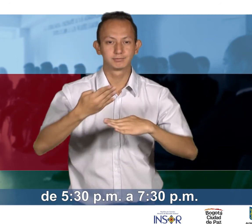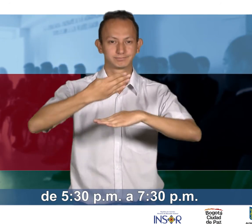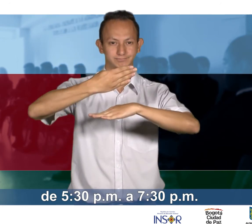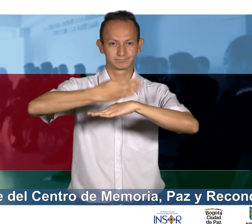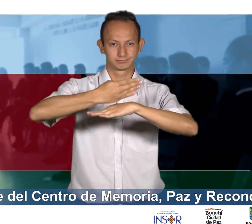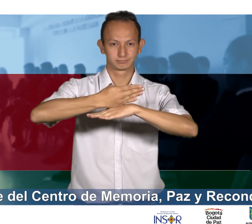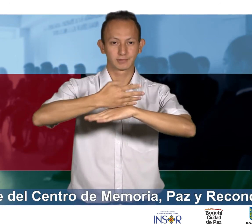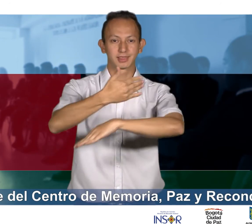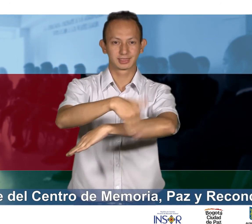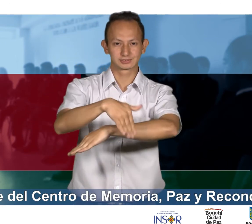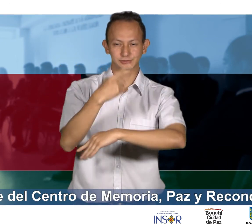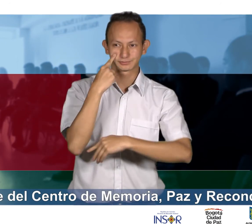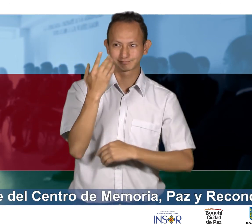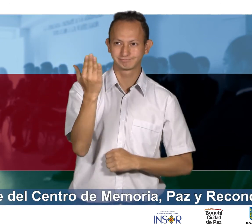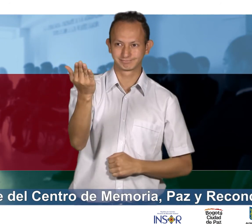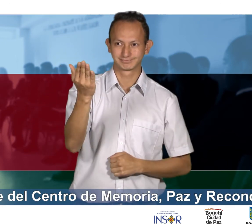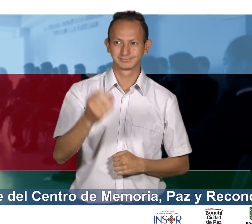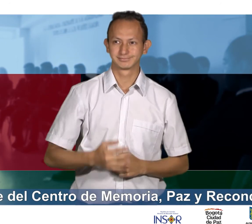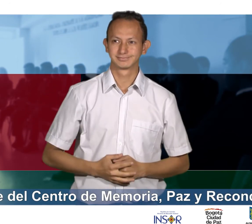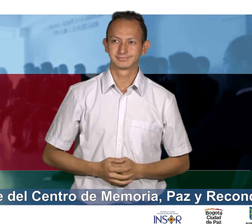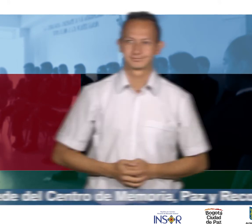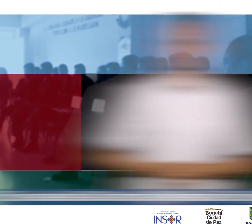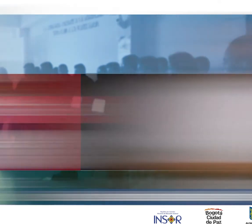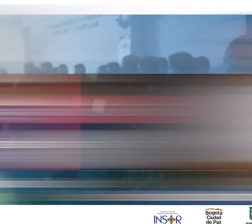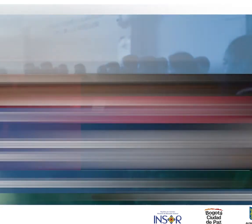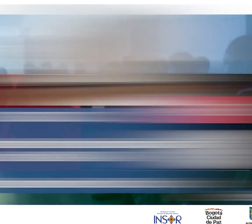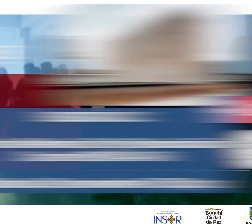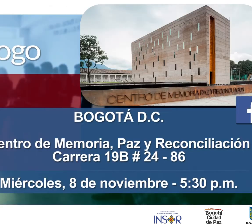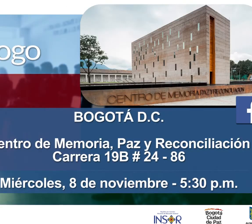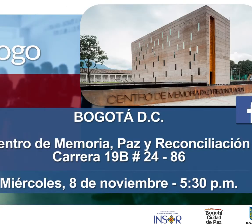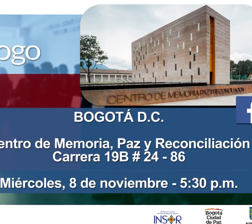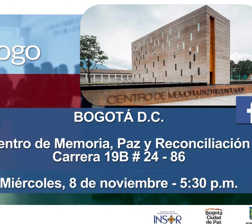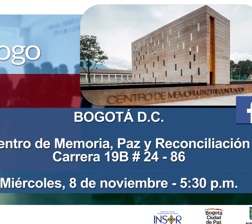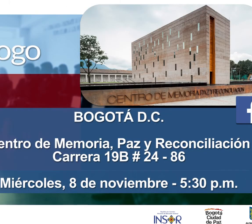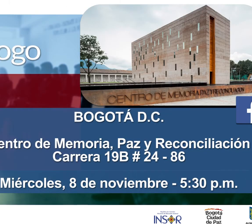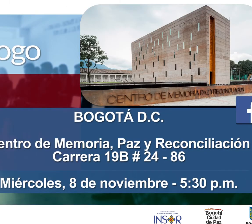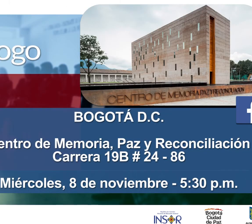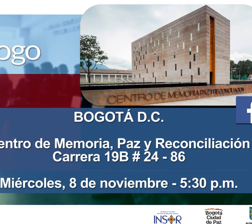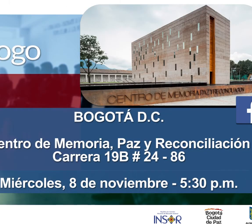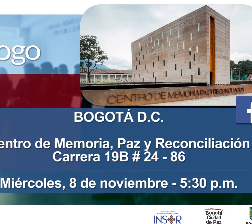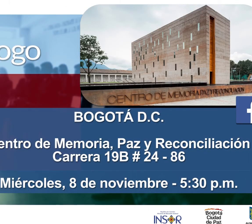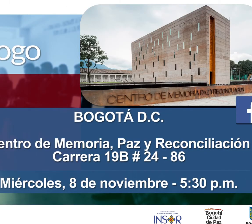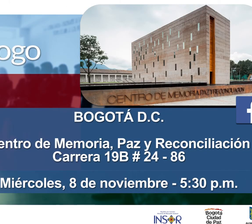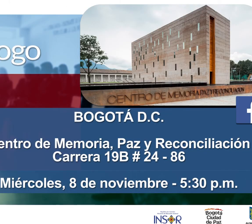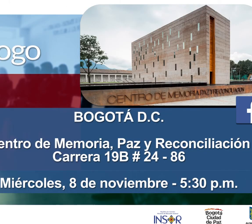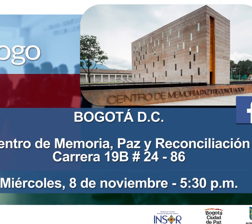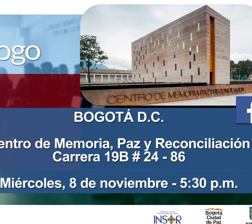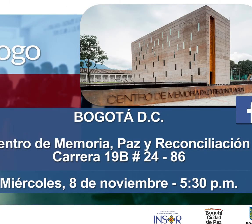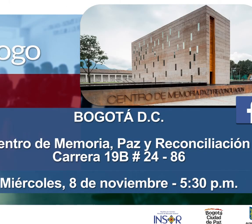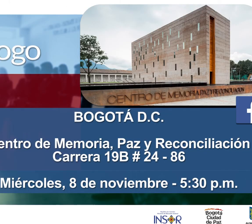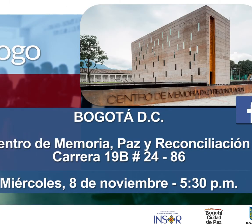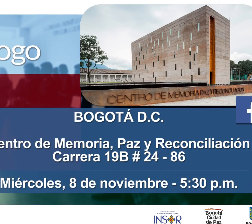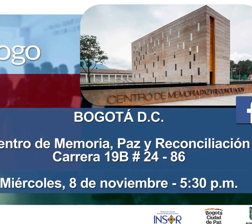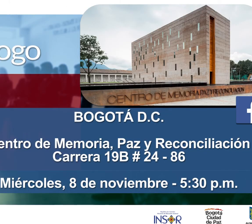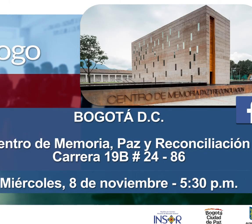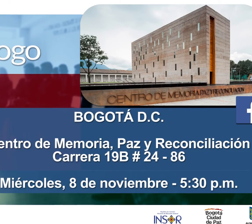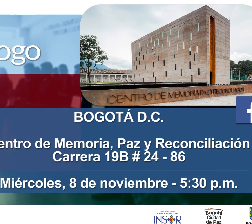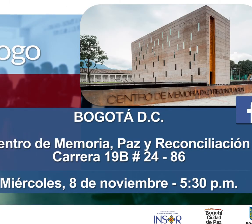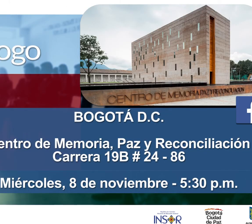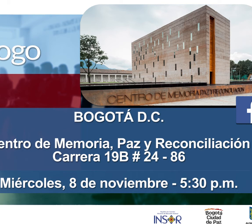En la sede del Centro Memoria, Paz y Reconciliación, ubicado en la carrera 19B, número 2486.